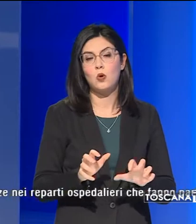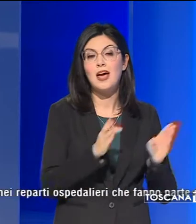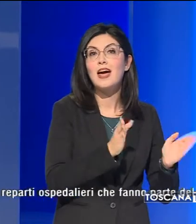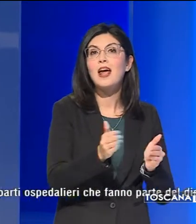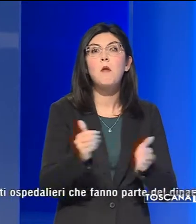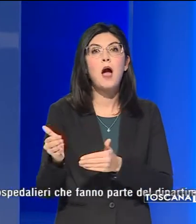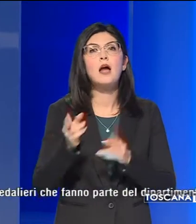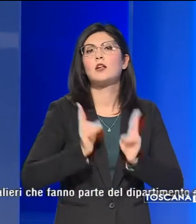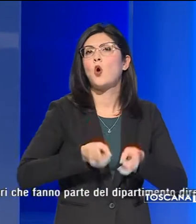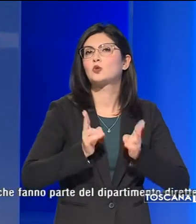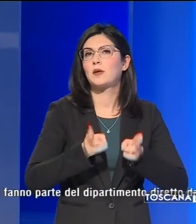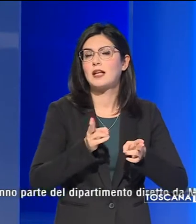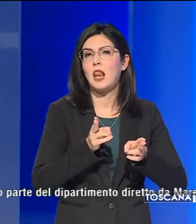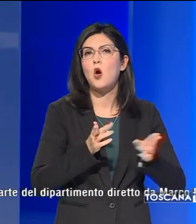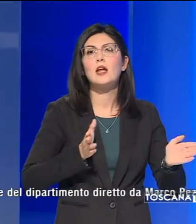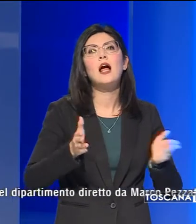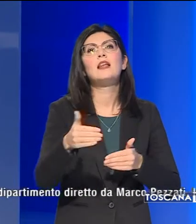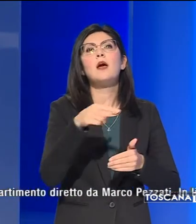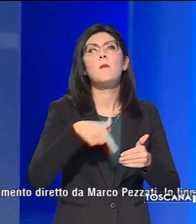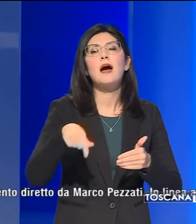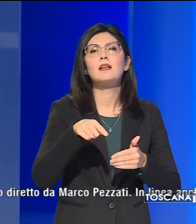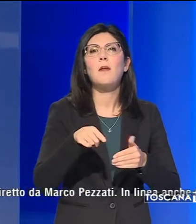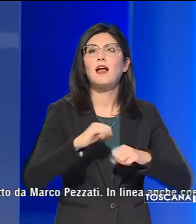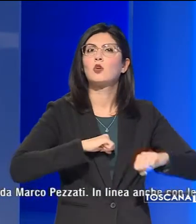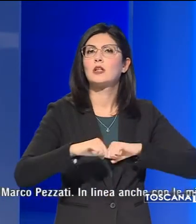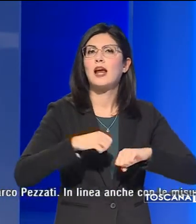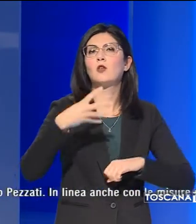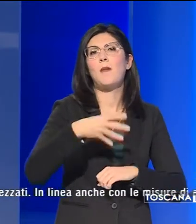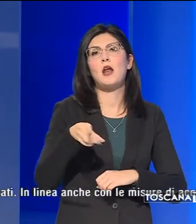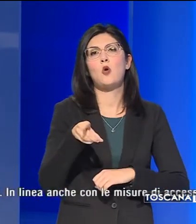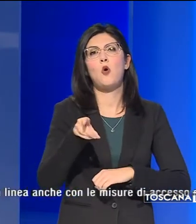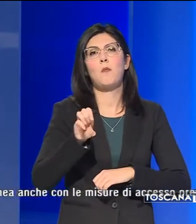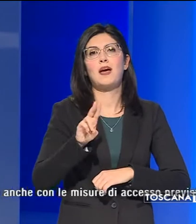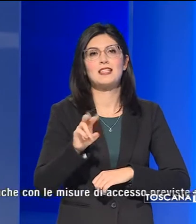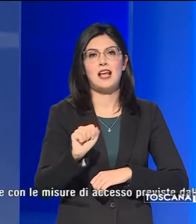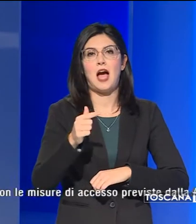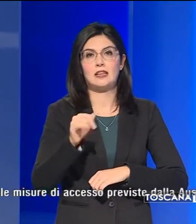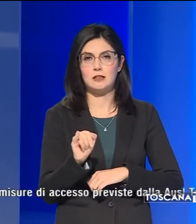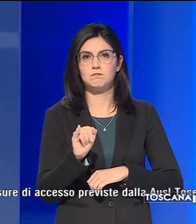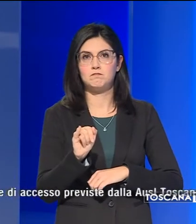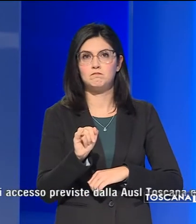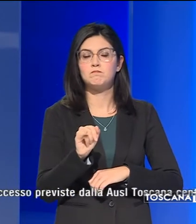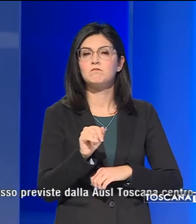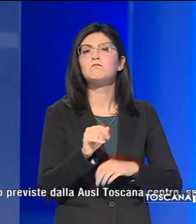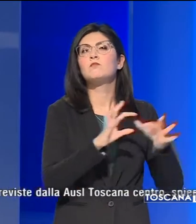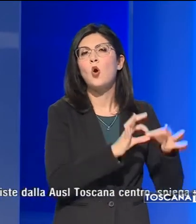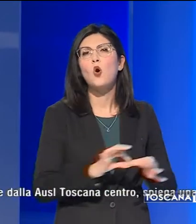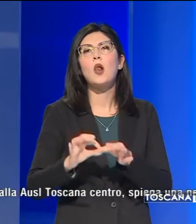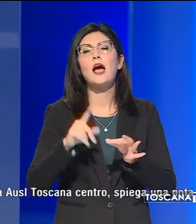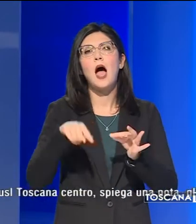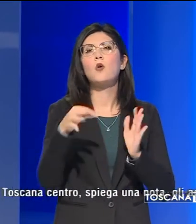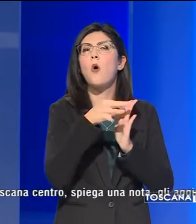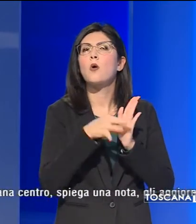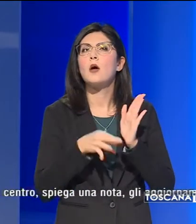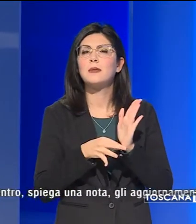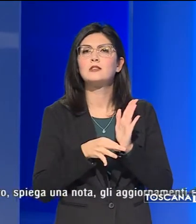che fanno parte del Dipartimento diretto da Marco Pezzati. In linea anche con le misure di accesso previste